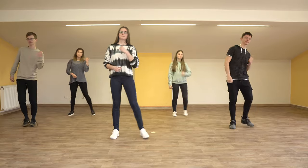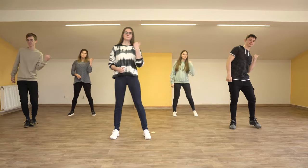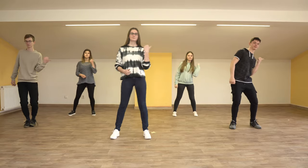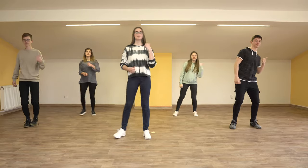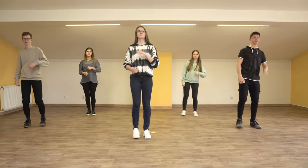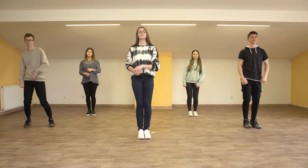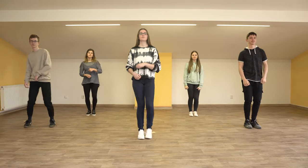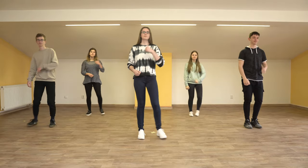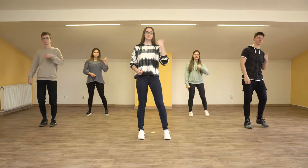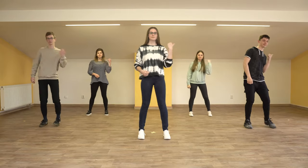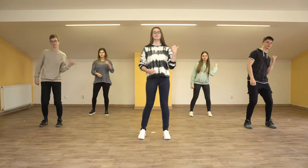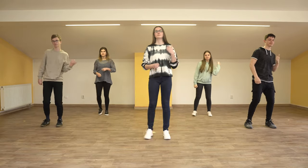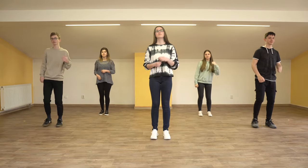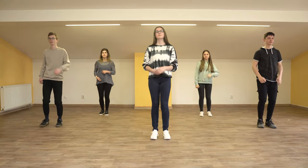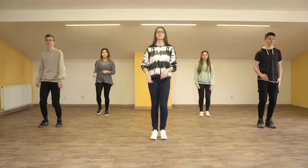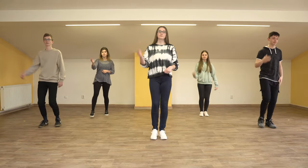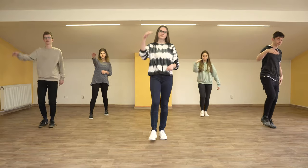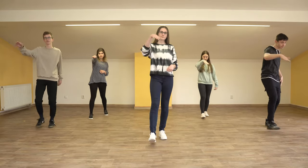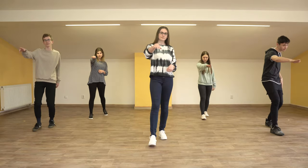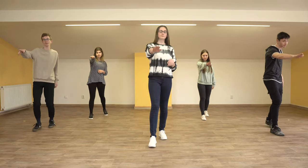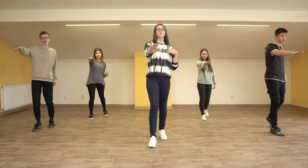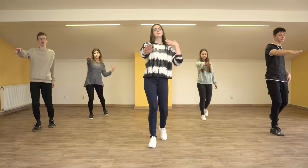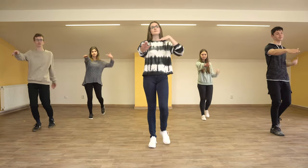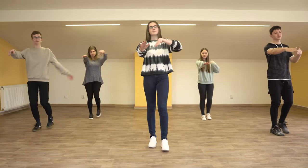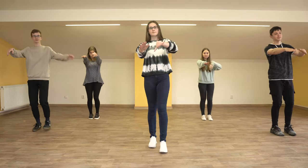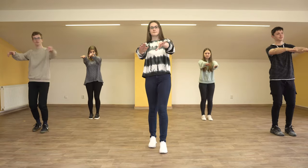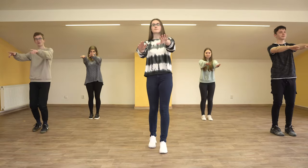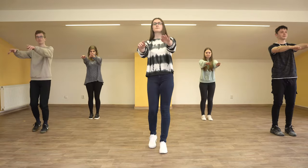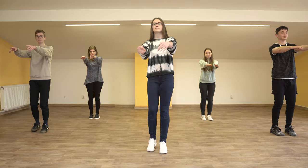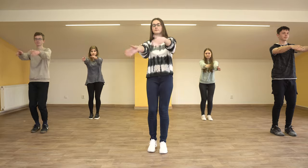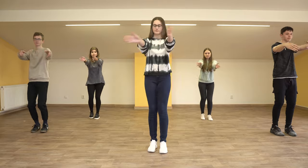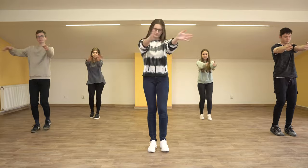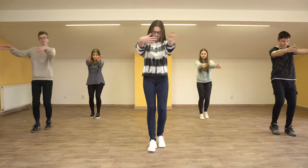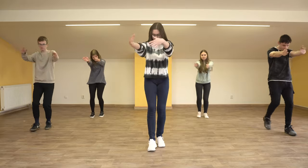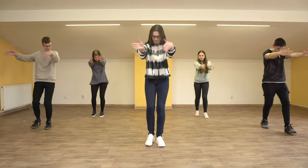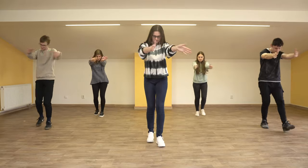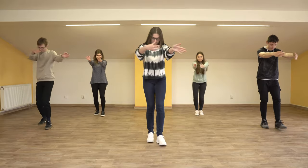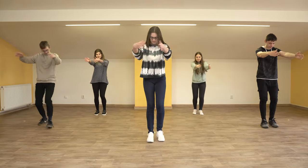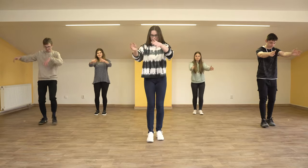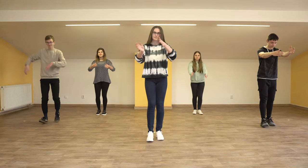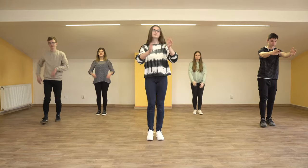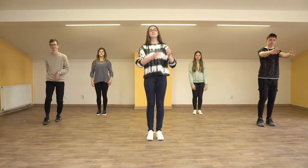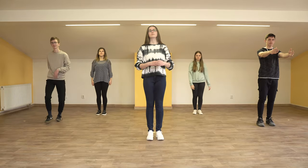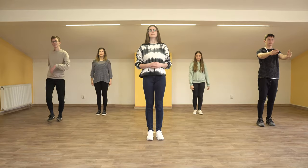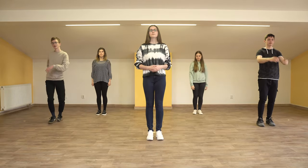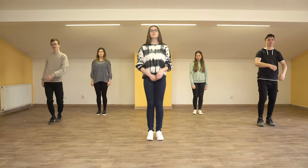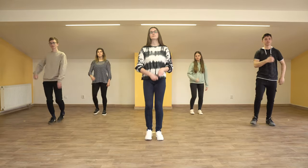Pode ser perna com a mão, pode ser na mão com a mão Quem embola sim, rola, preste muita atenção Porque tudo tem que ser rapidão